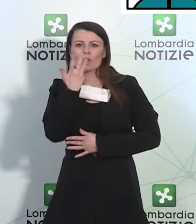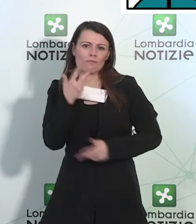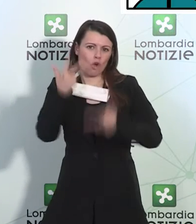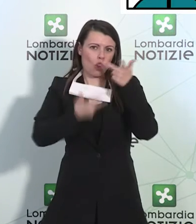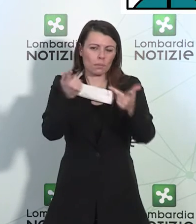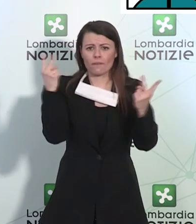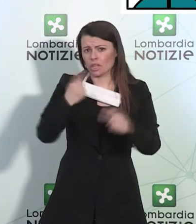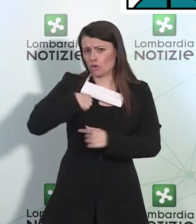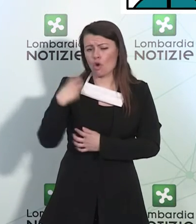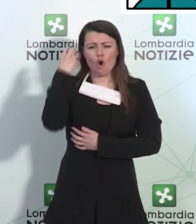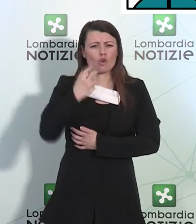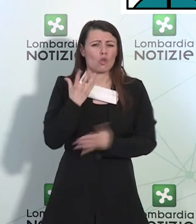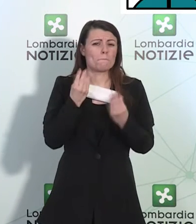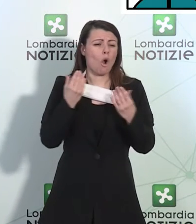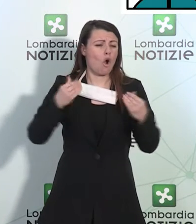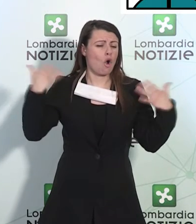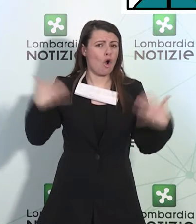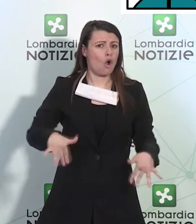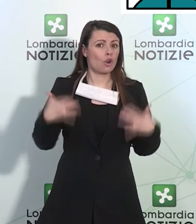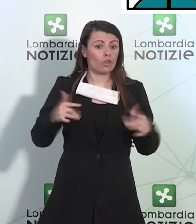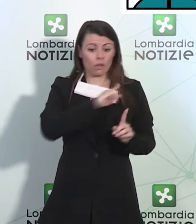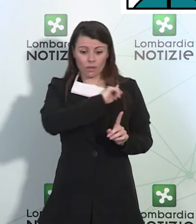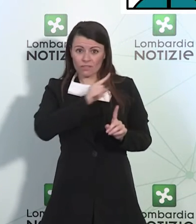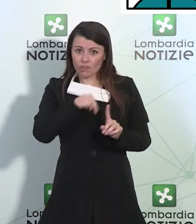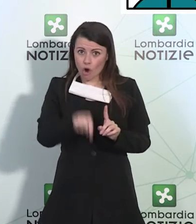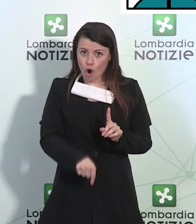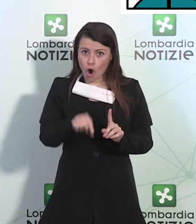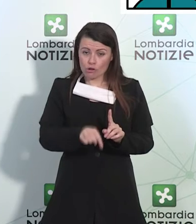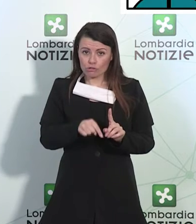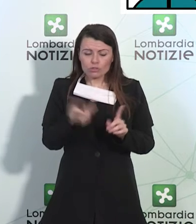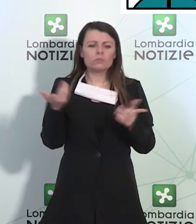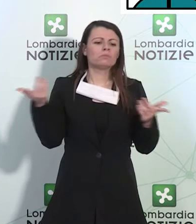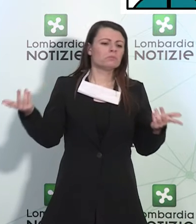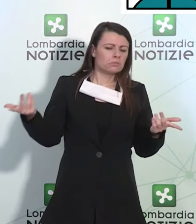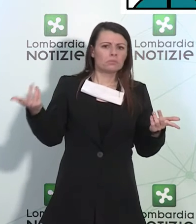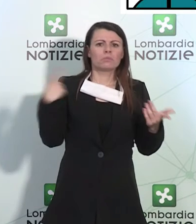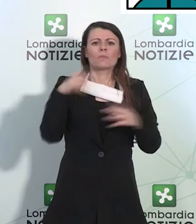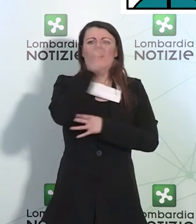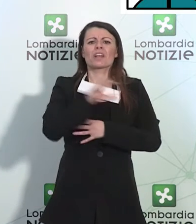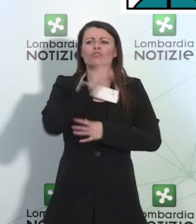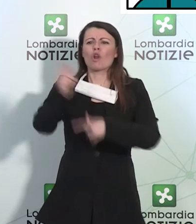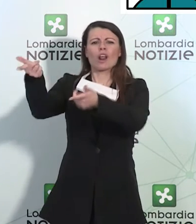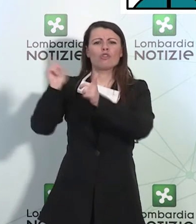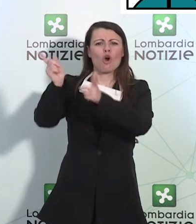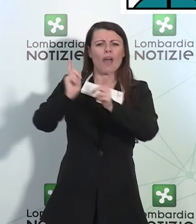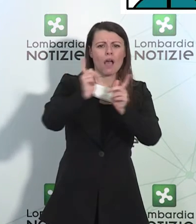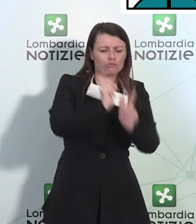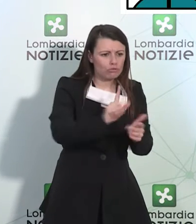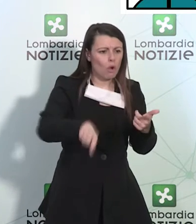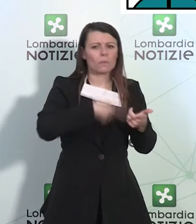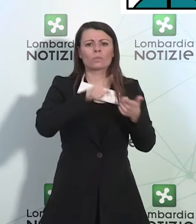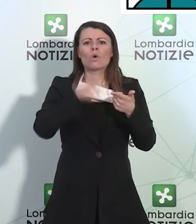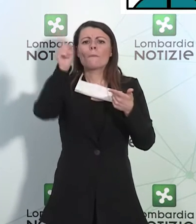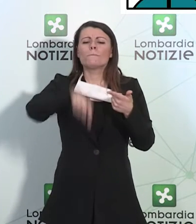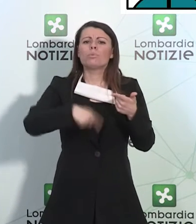molto orgoglioso ad oggi tra le donazioni a favore della regione e le donazioni a